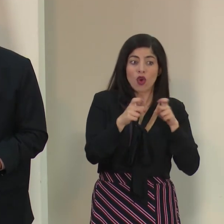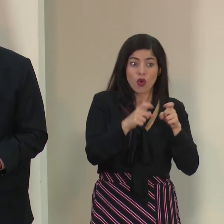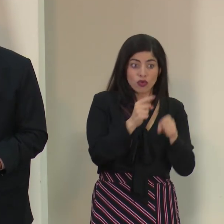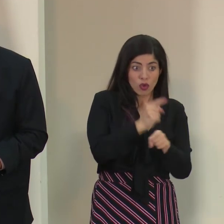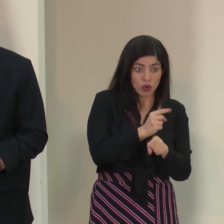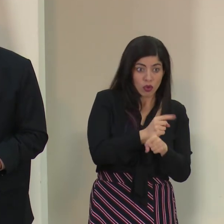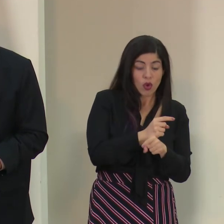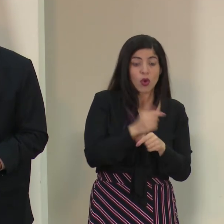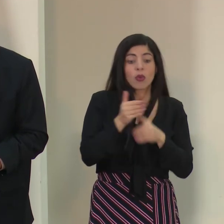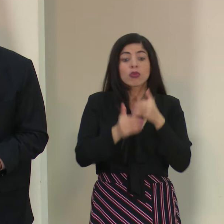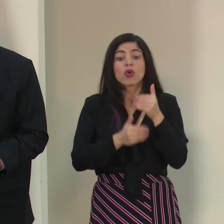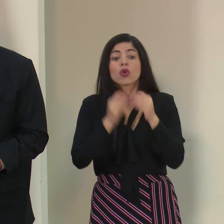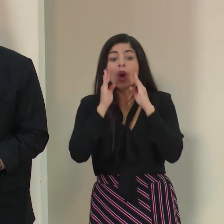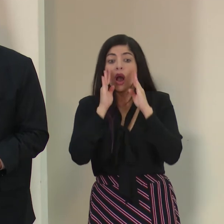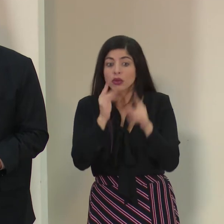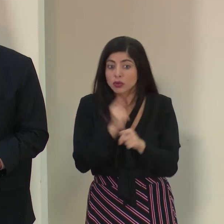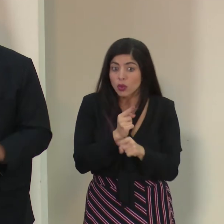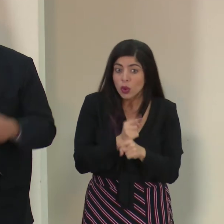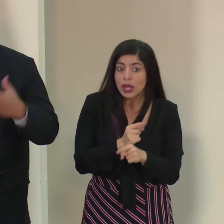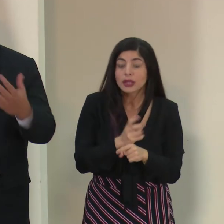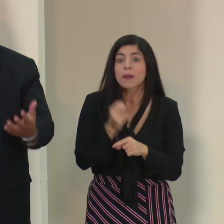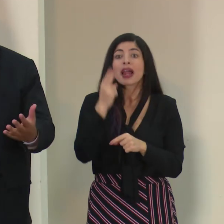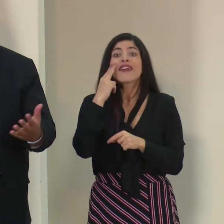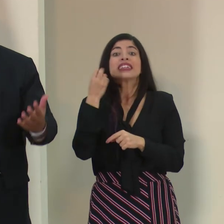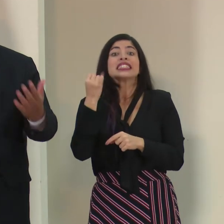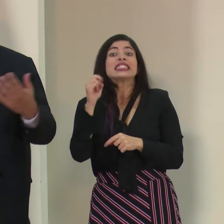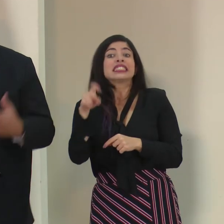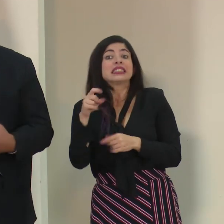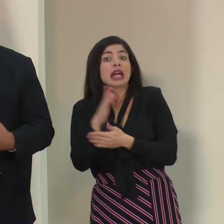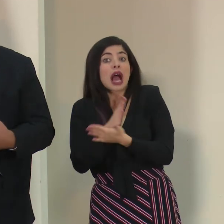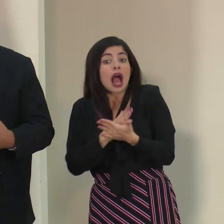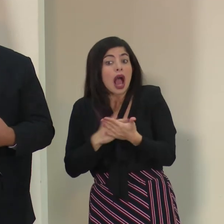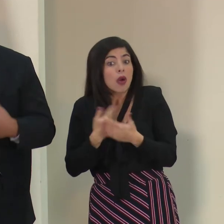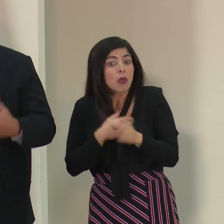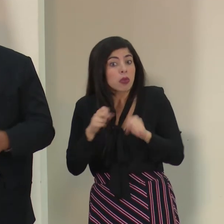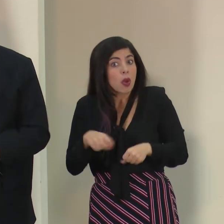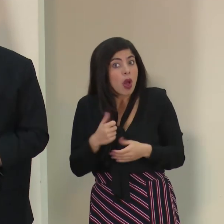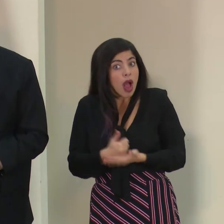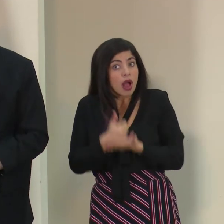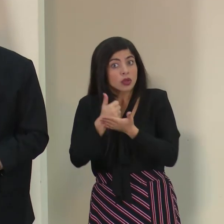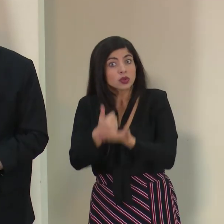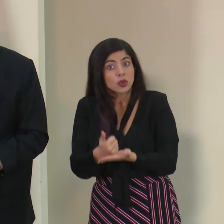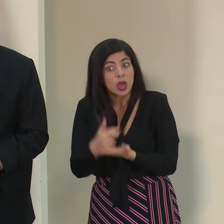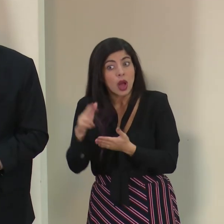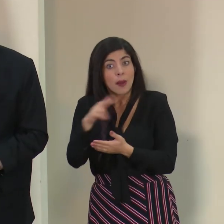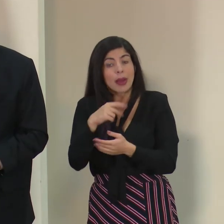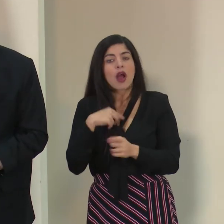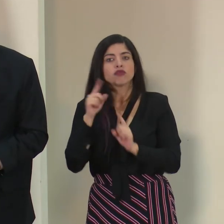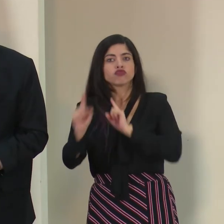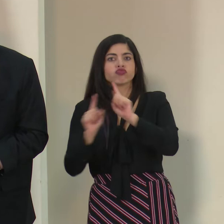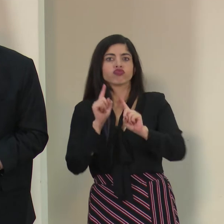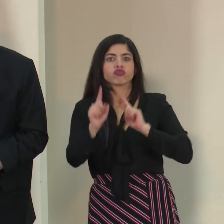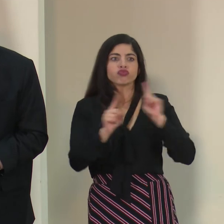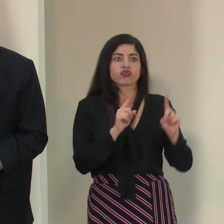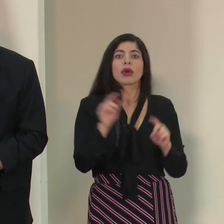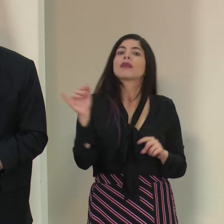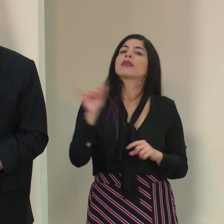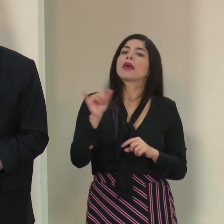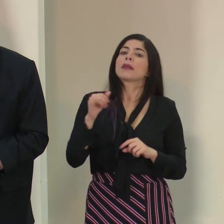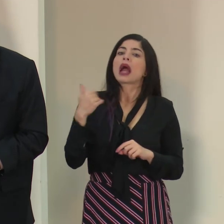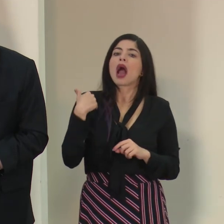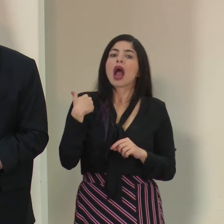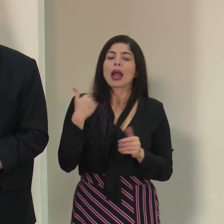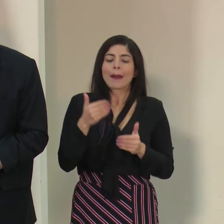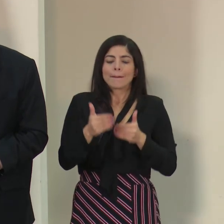están los protocolos de atención, para ver si necesitan algo en lo que podamos ayudar a los compañeros. Tenemos además